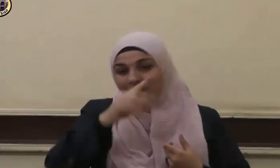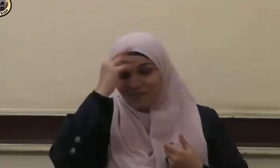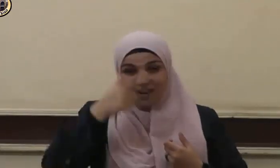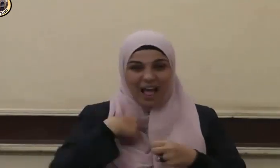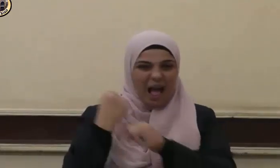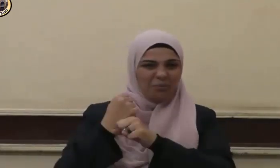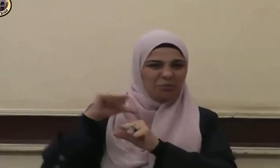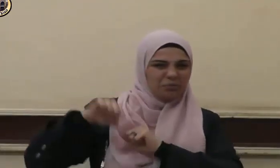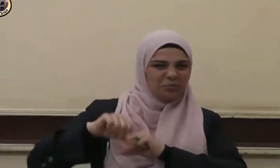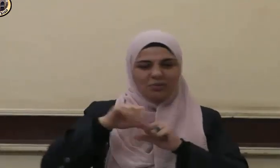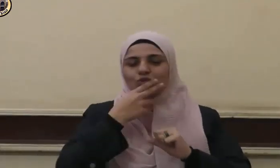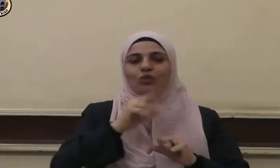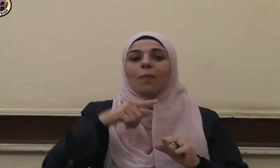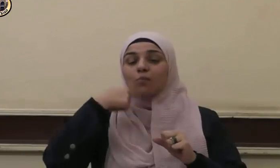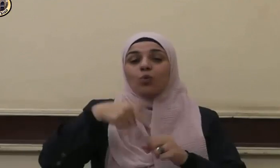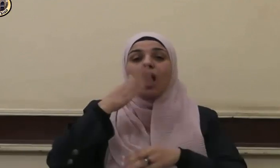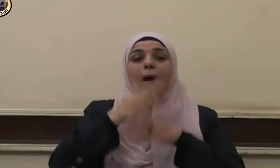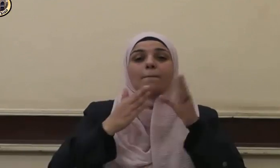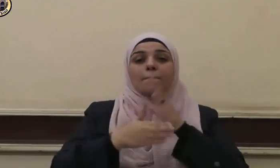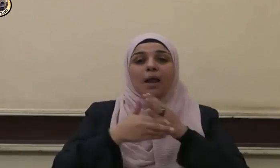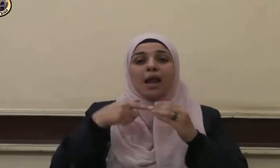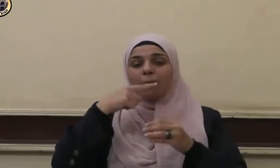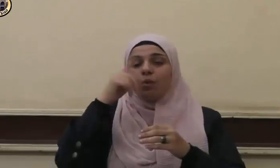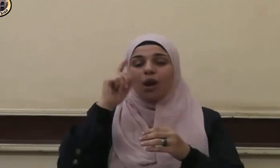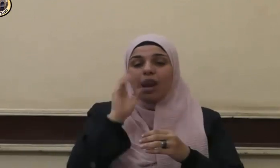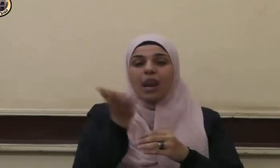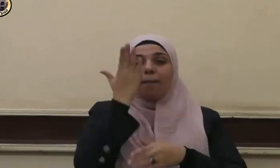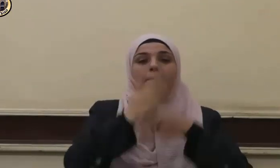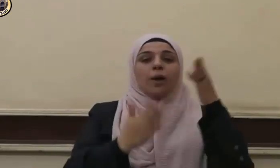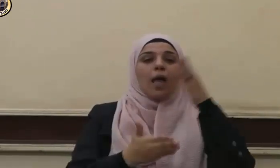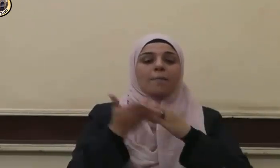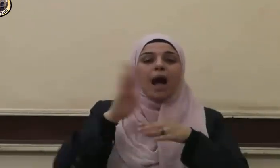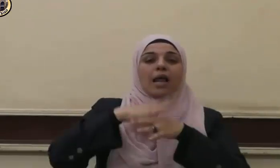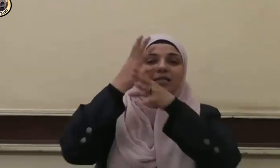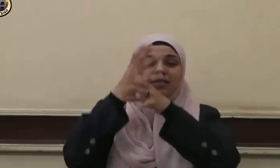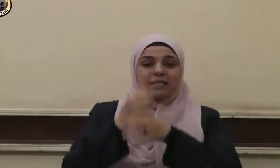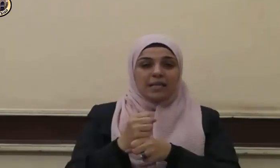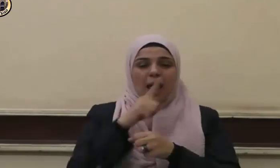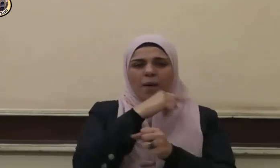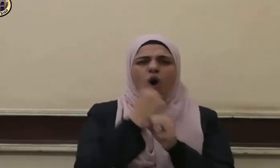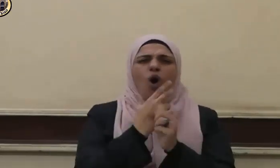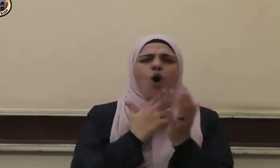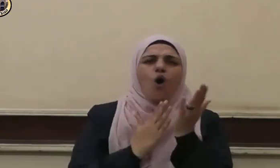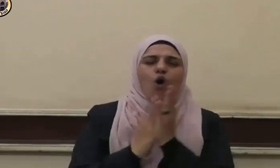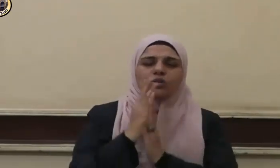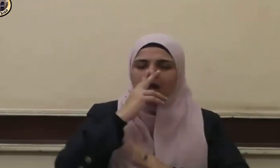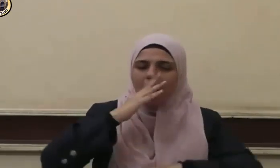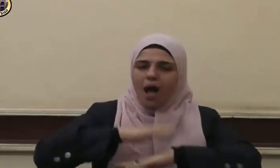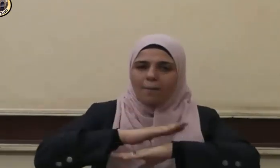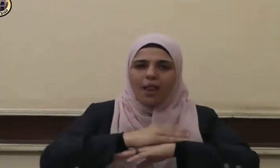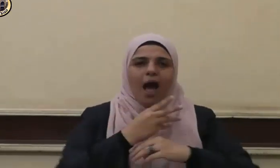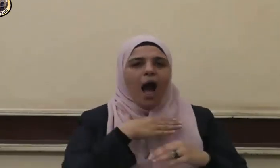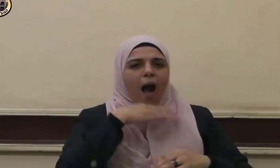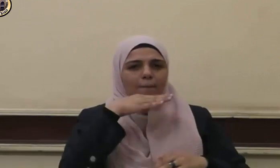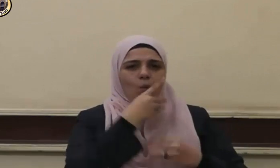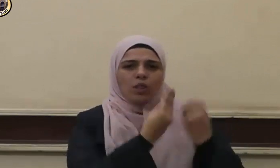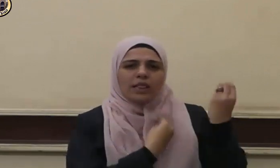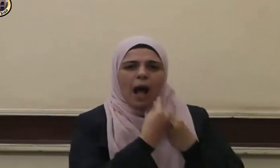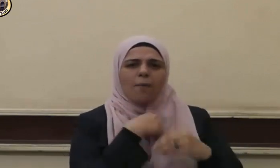وجل سيدنا إبراهيم عليه السلام على حسن خلقه مع أبيه في